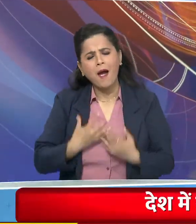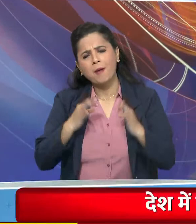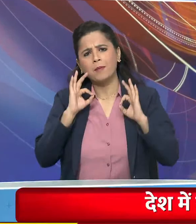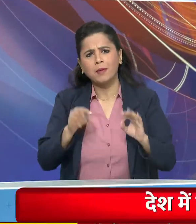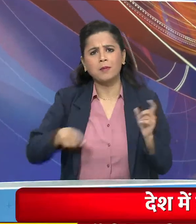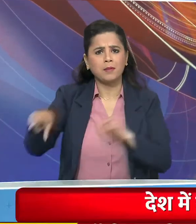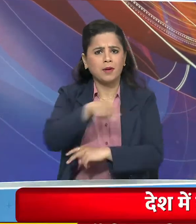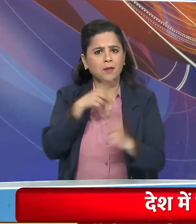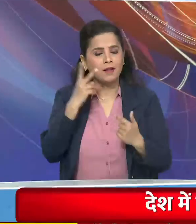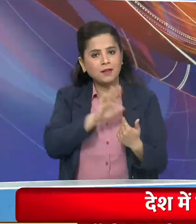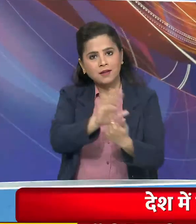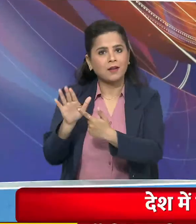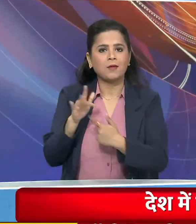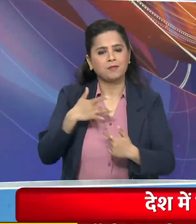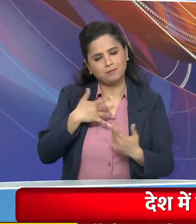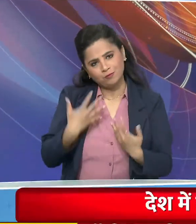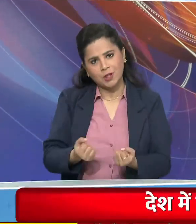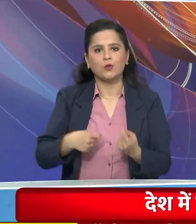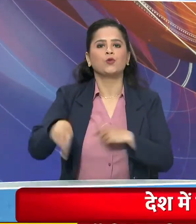से मनाने की जचाई परतिबद था